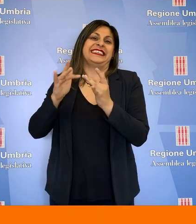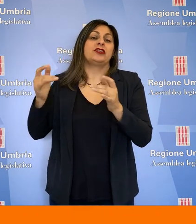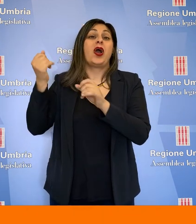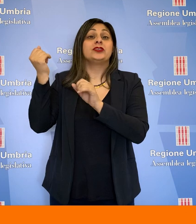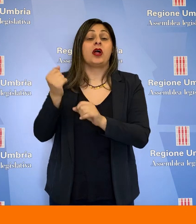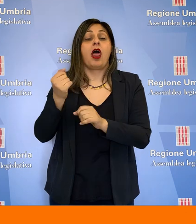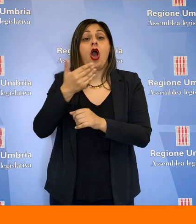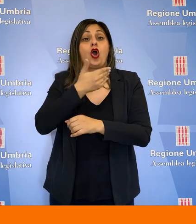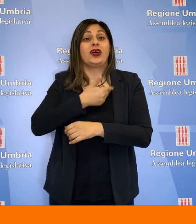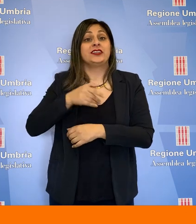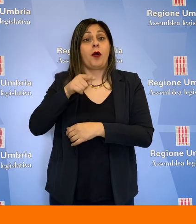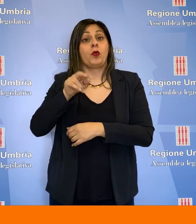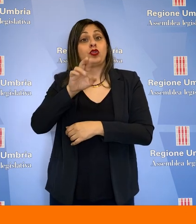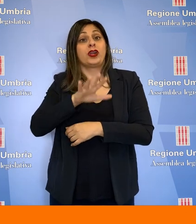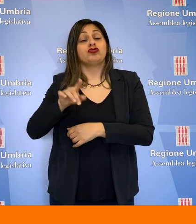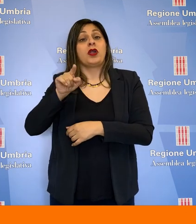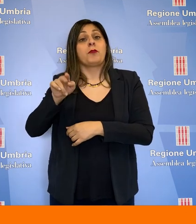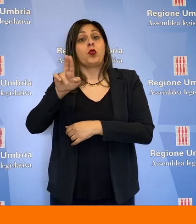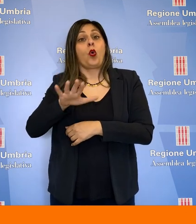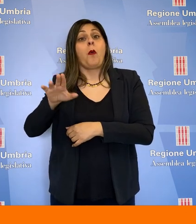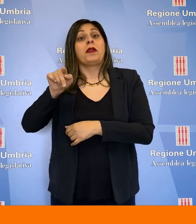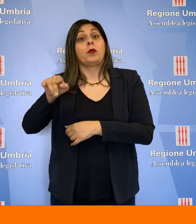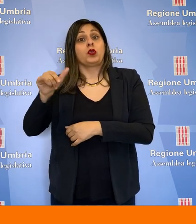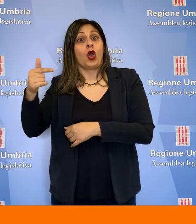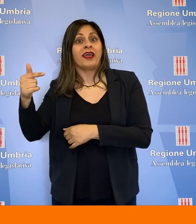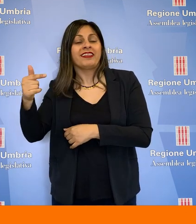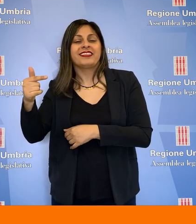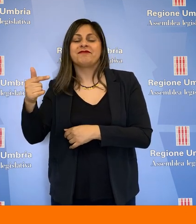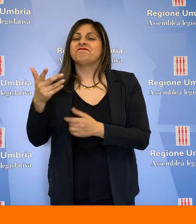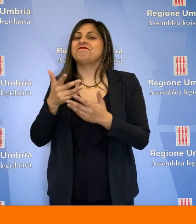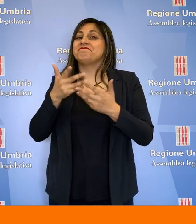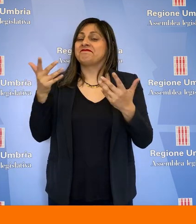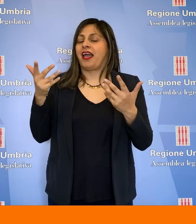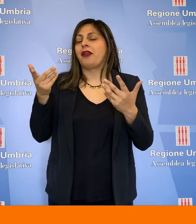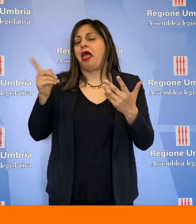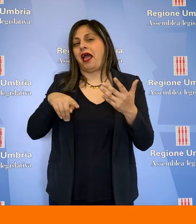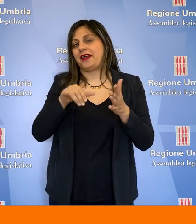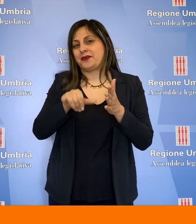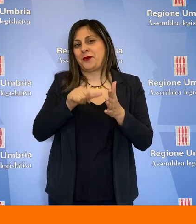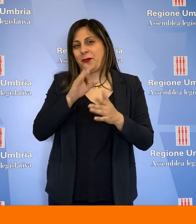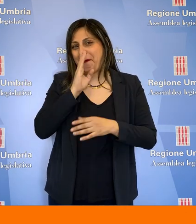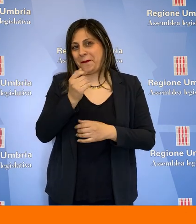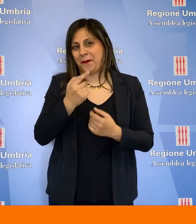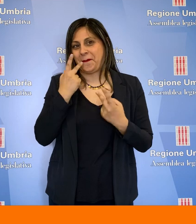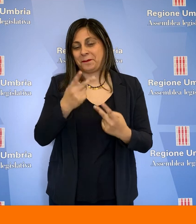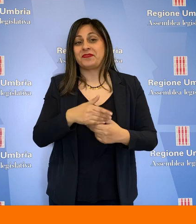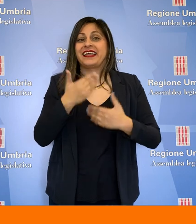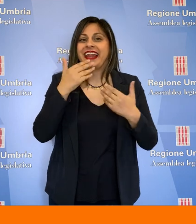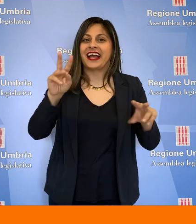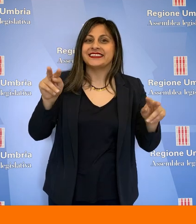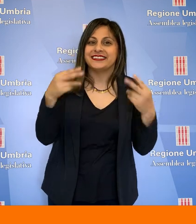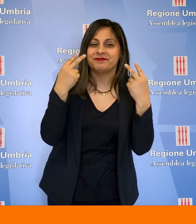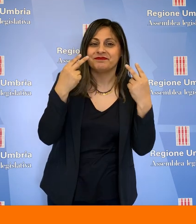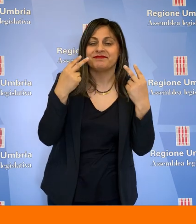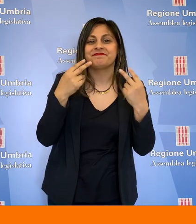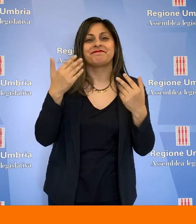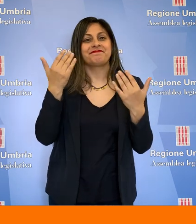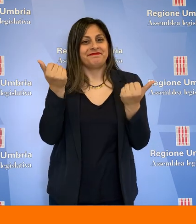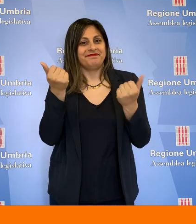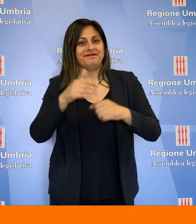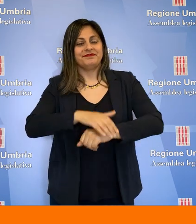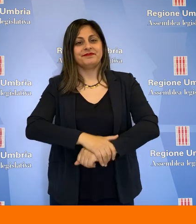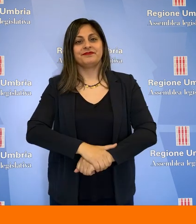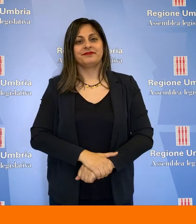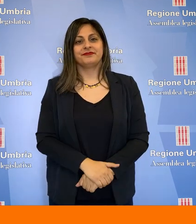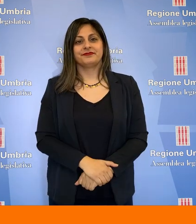istituzionale consiglio.regione.umbria.it e naturalmente su Youtube Grazie per la vostra attenzione,